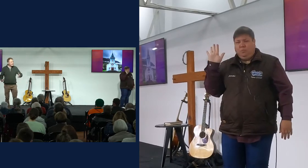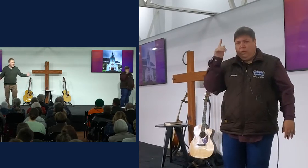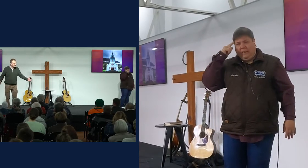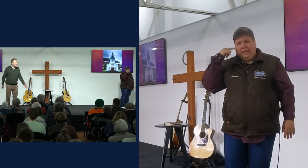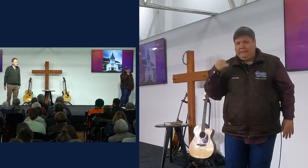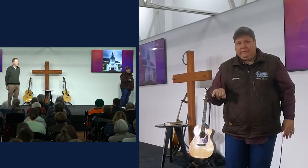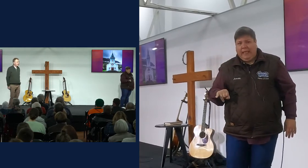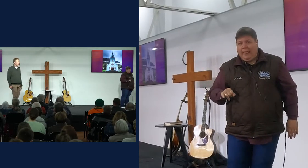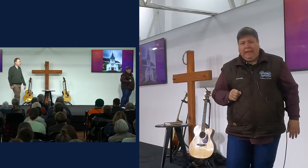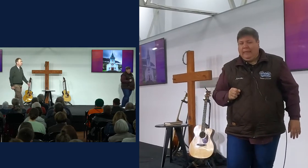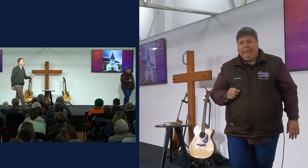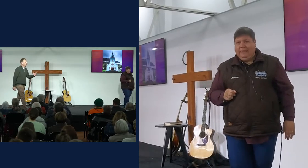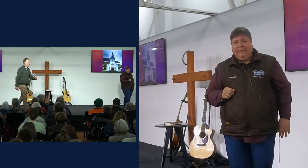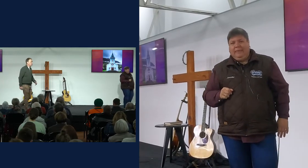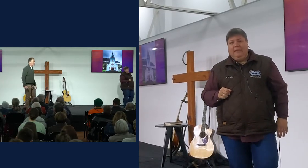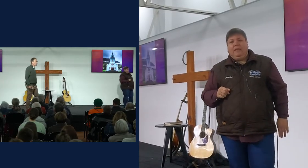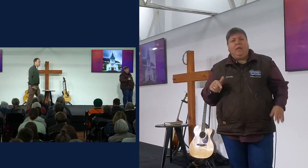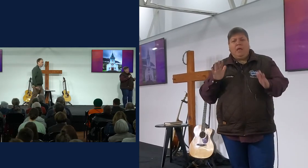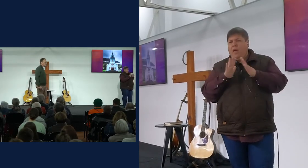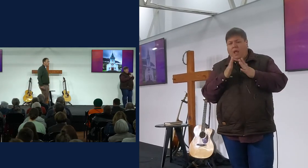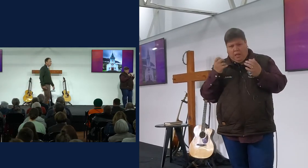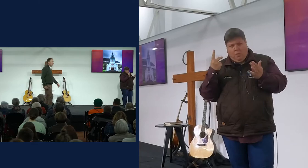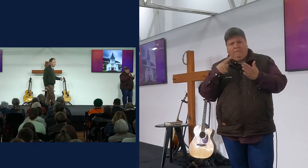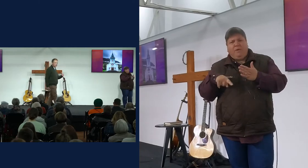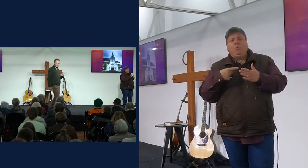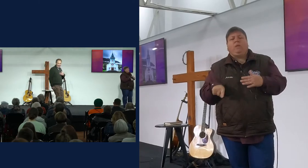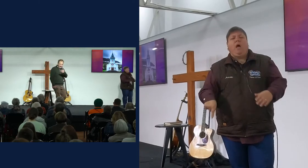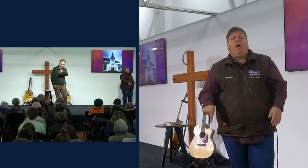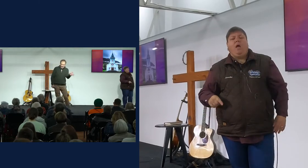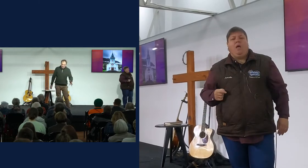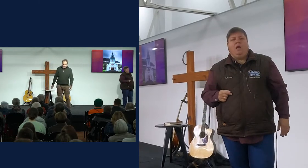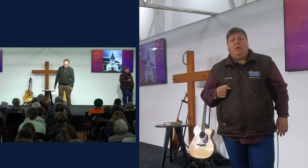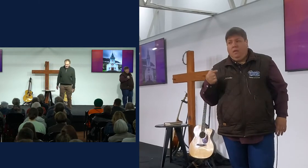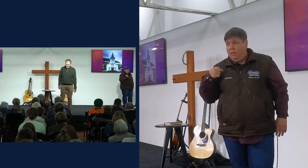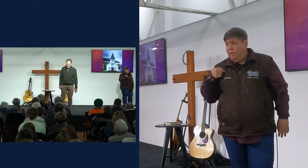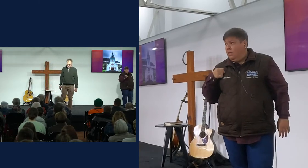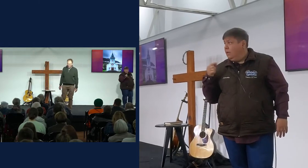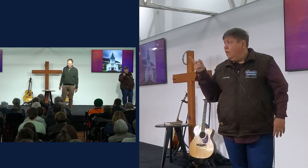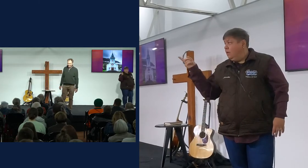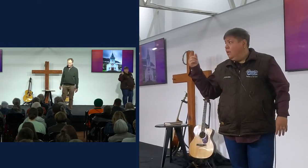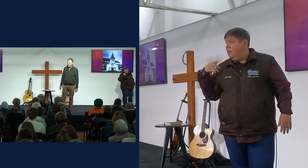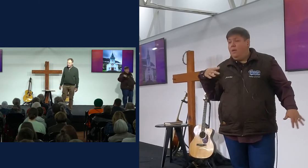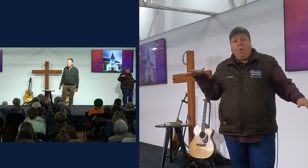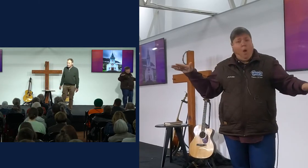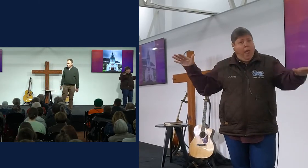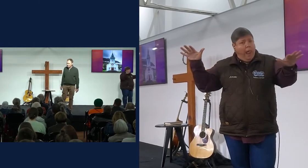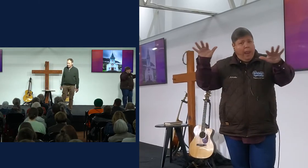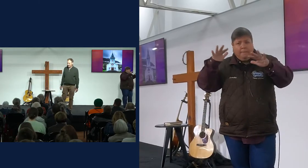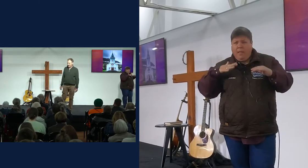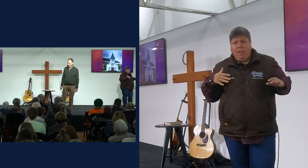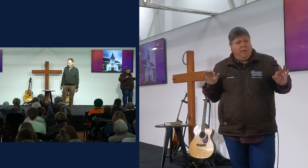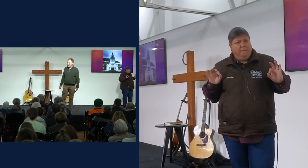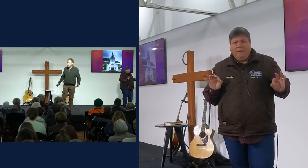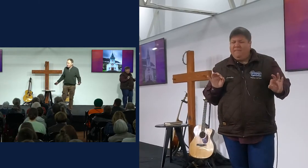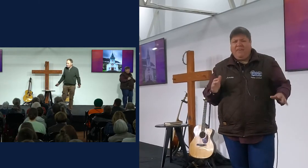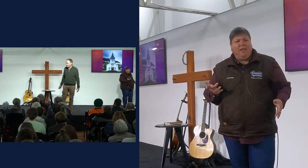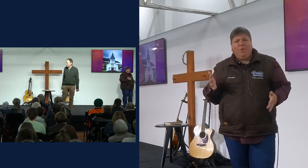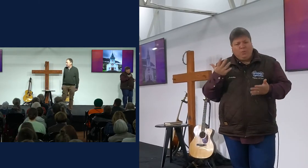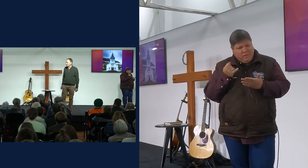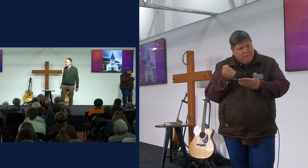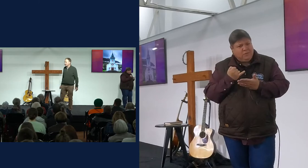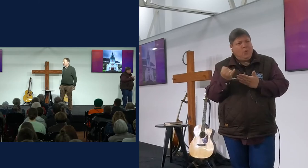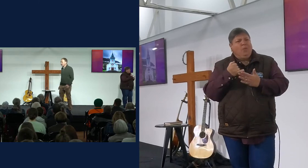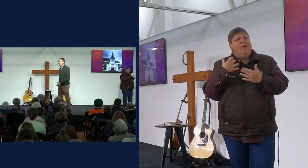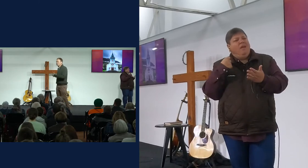maar dan, hierdie kerk is nie perfect nie, want weet jylle hoekom, ek en die rest van die mense is hier, en ons is nie perfect nie, en ons maak